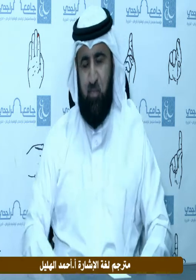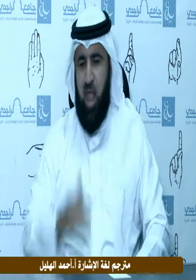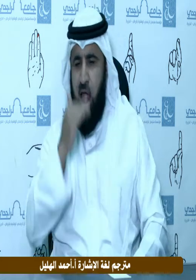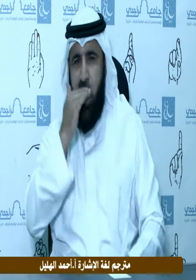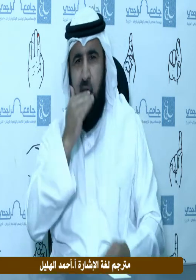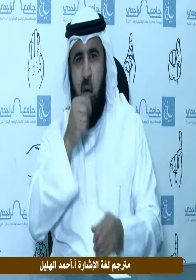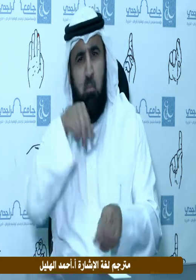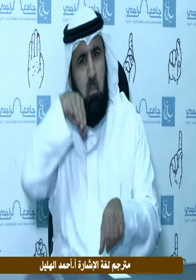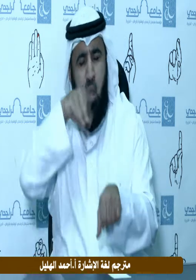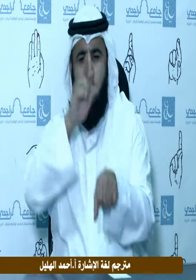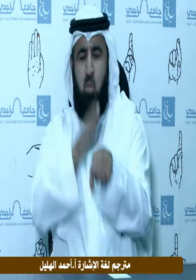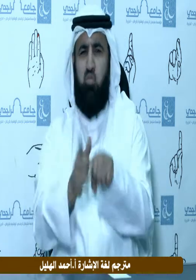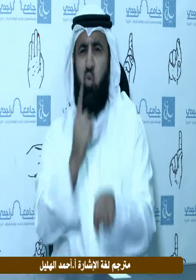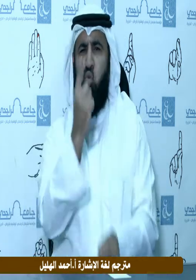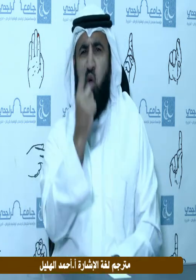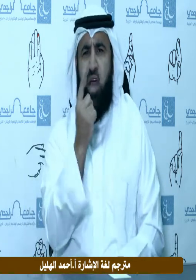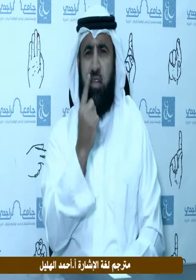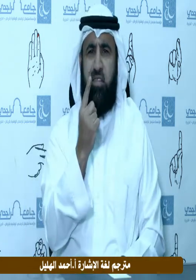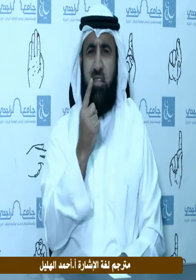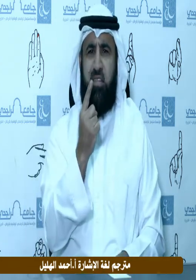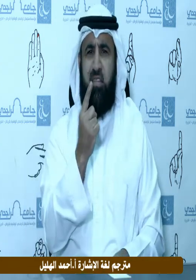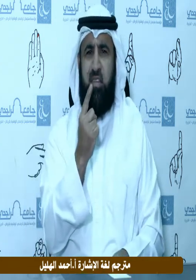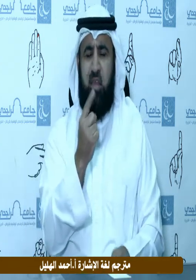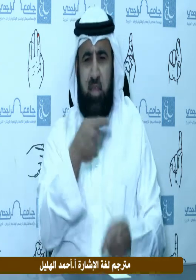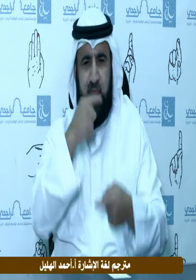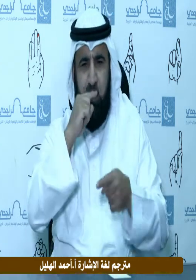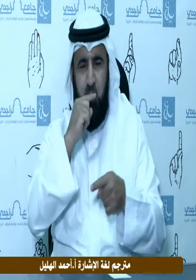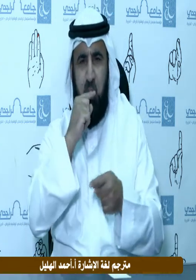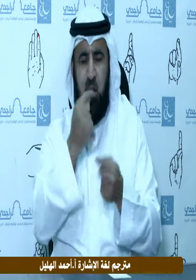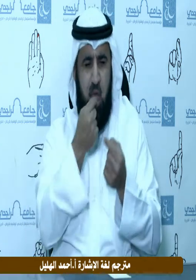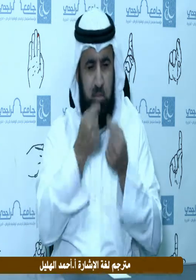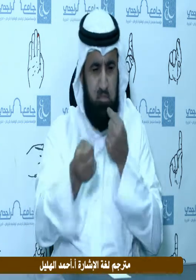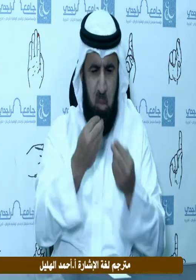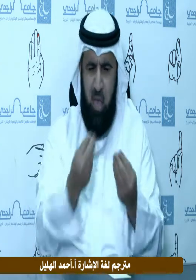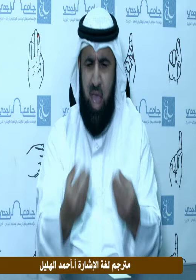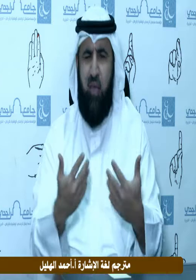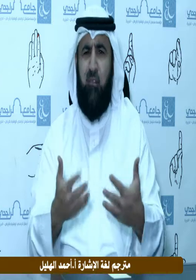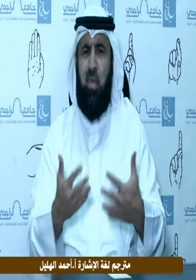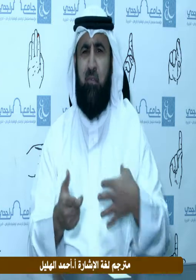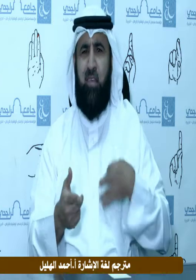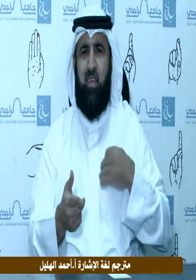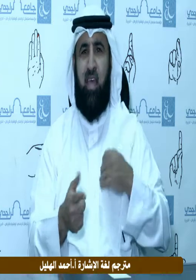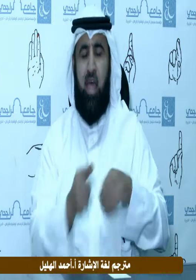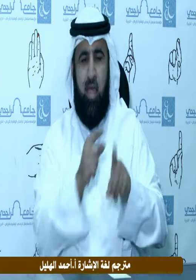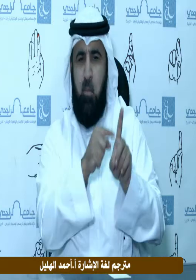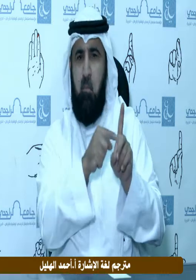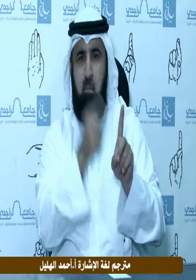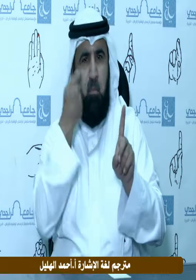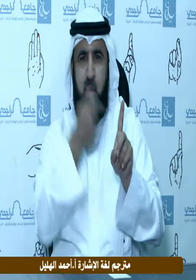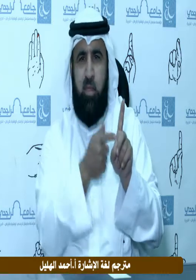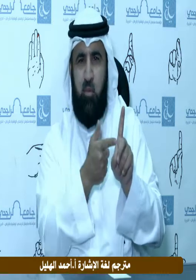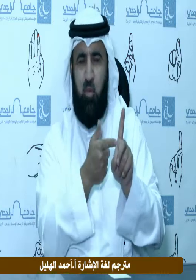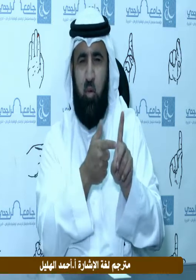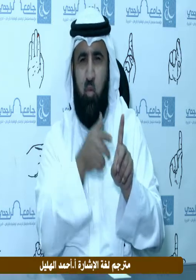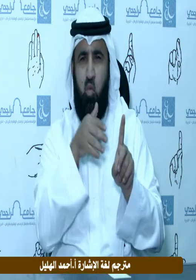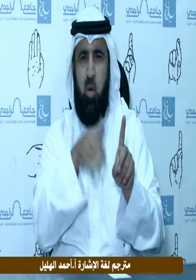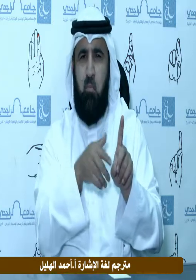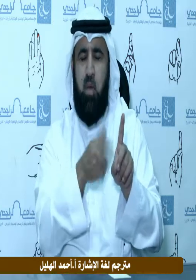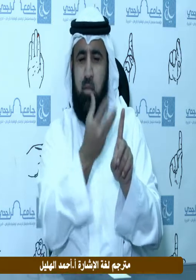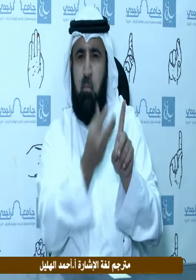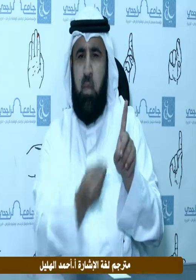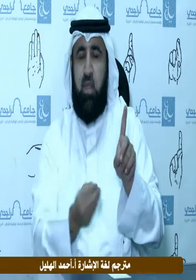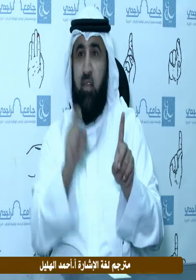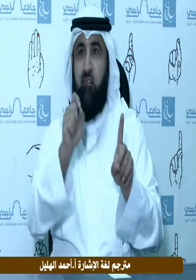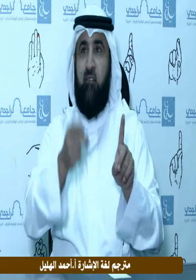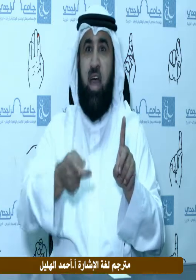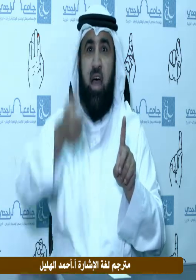بكبش وشيء من الذرة والتمر والزبيب هذه فاطمة سيدة نساء العالمين